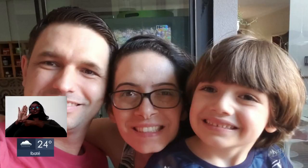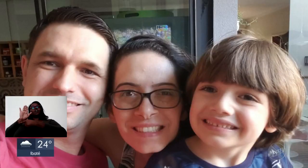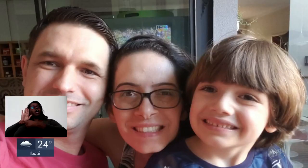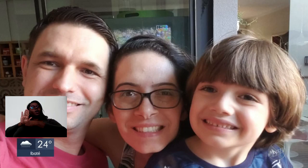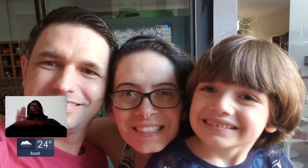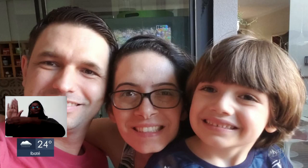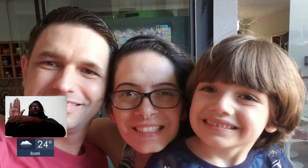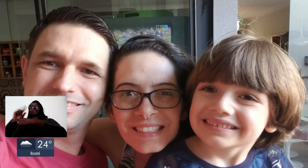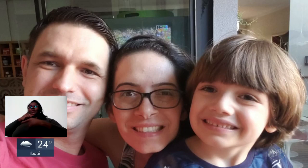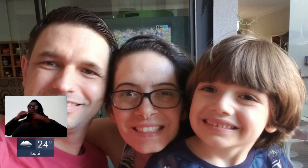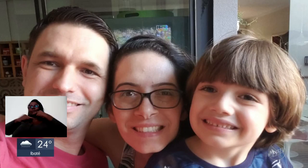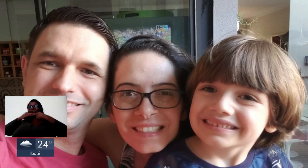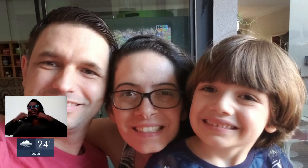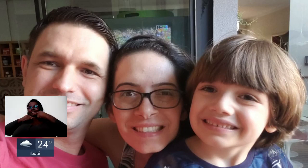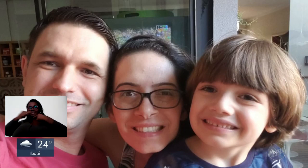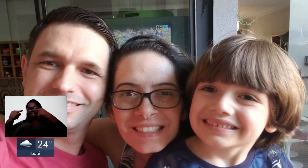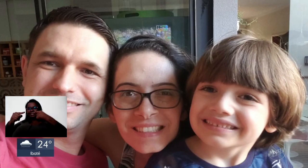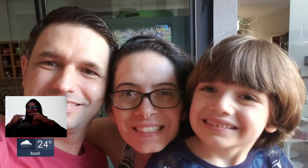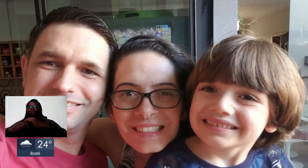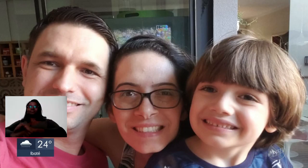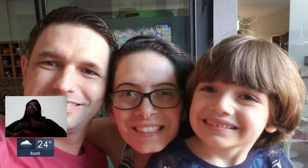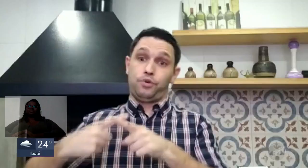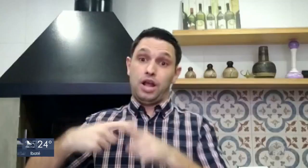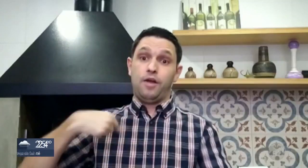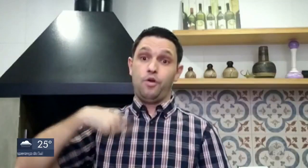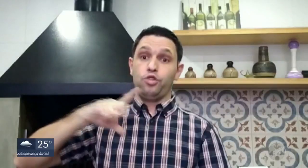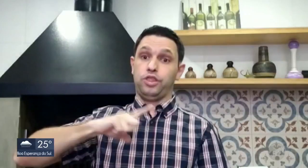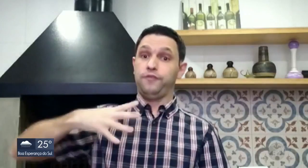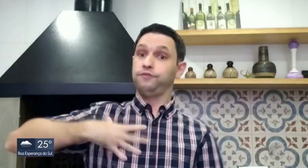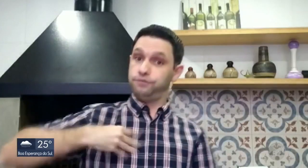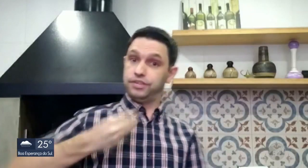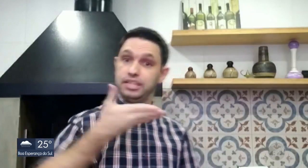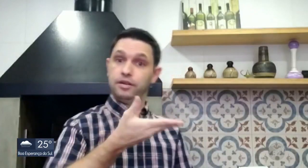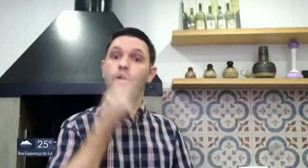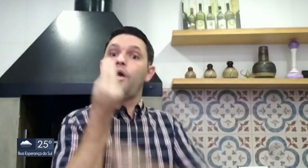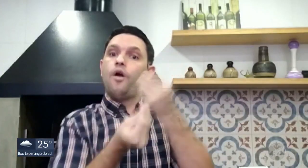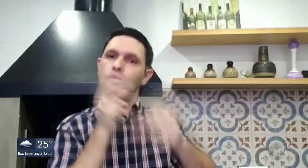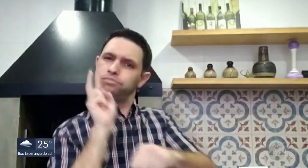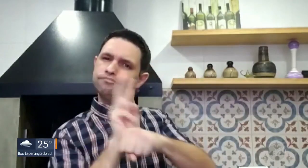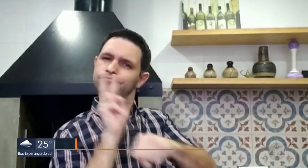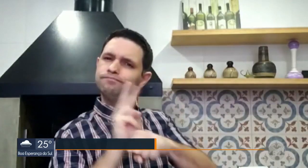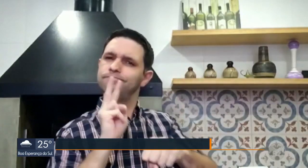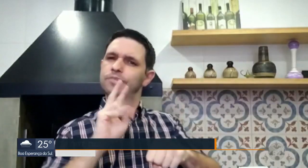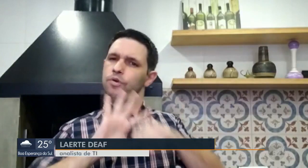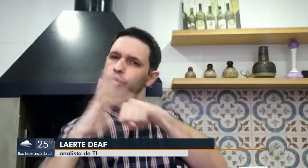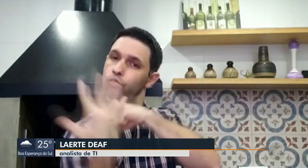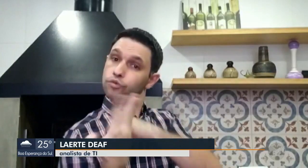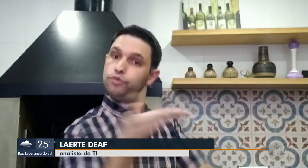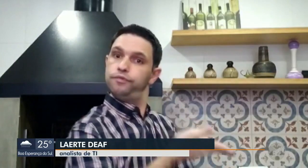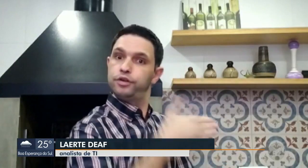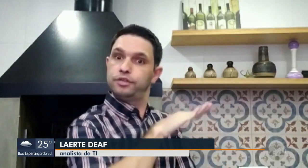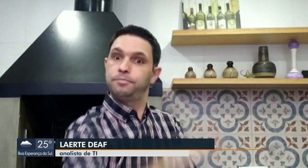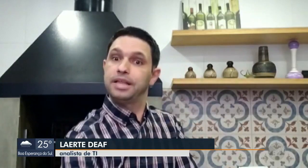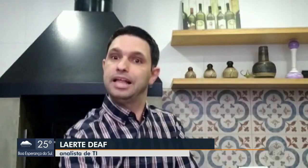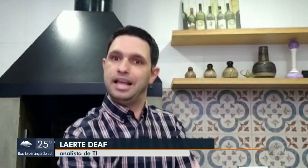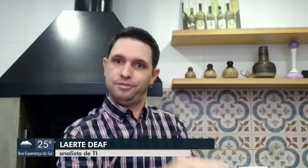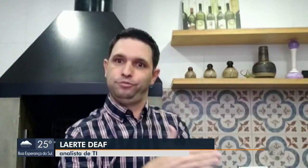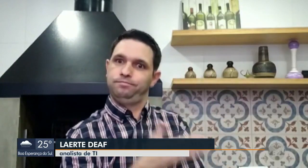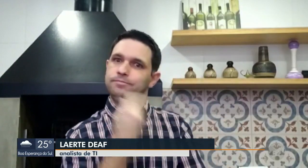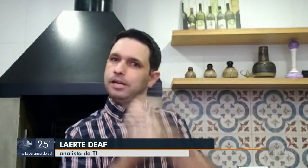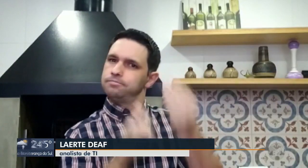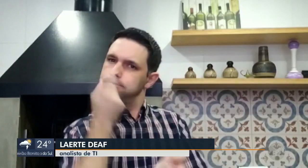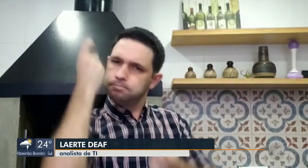a tirar dúvidas, que é a garantir a proteção da família. O de cuidado com as crianças foi muito importante para mim, porque eu tenho um filho,